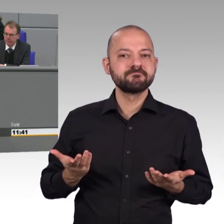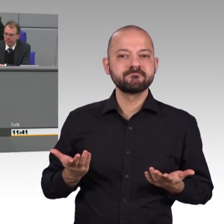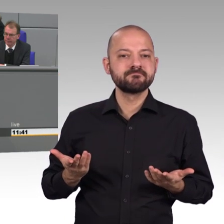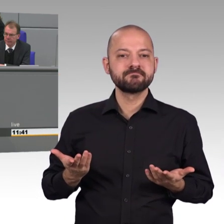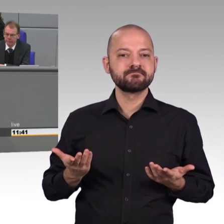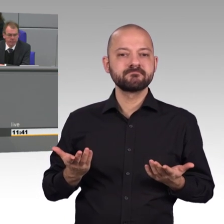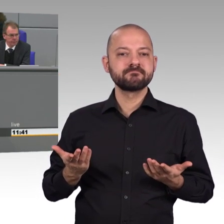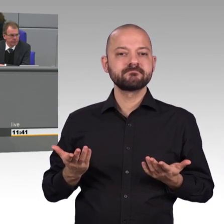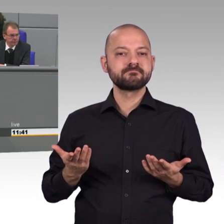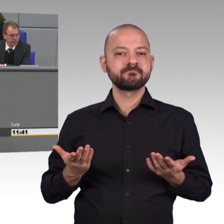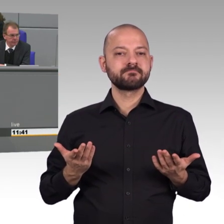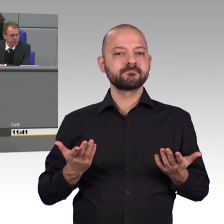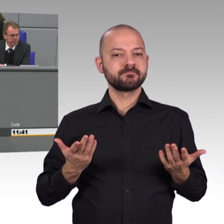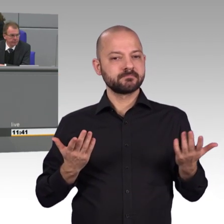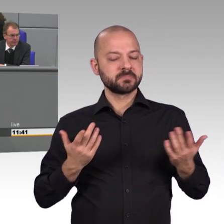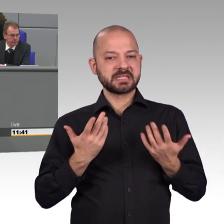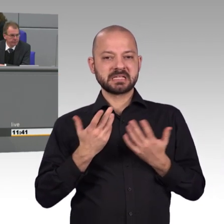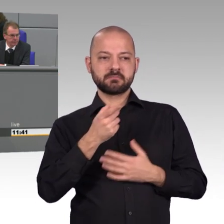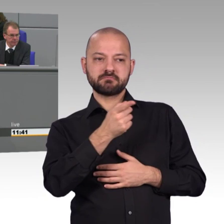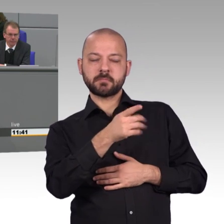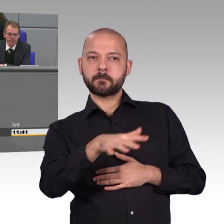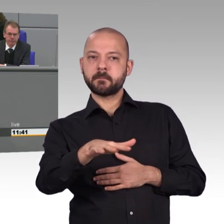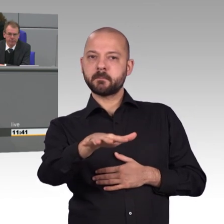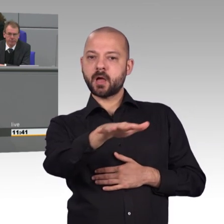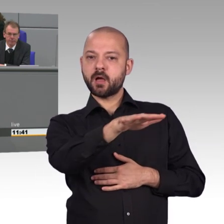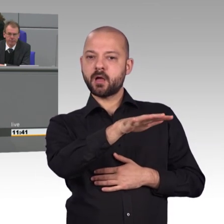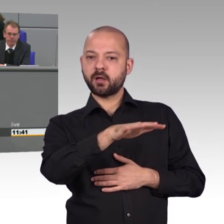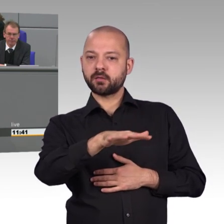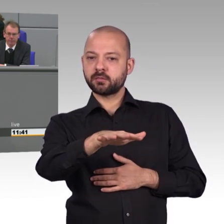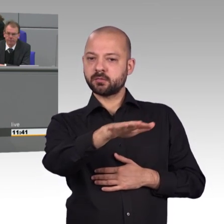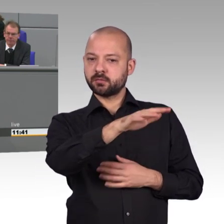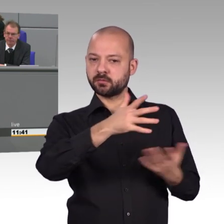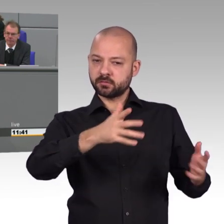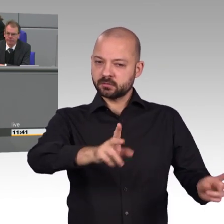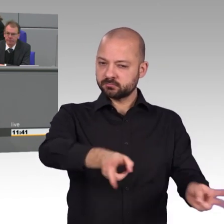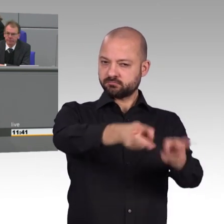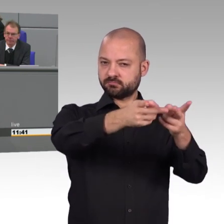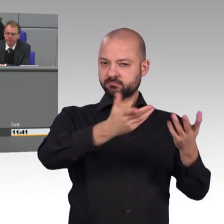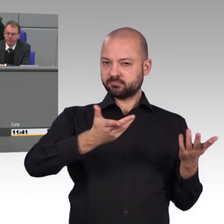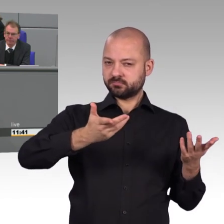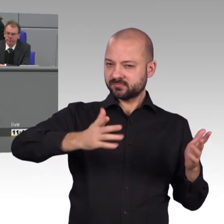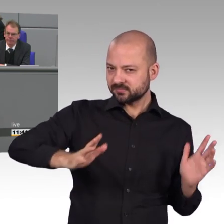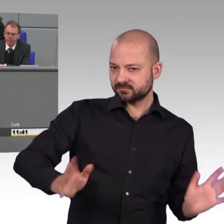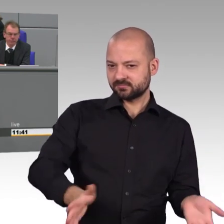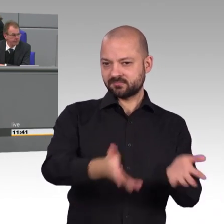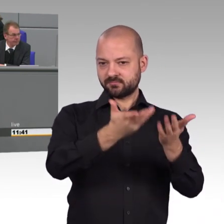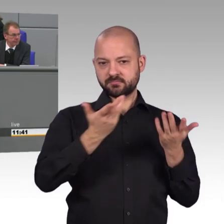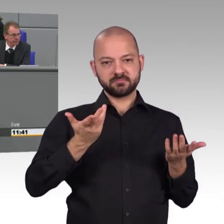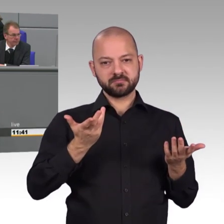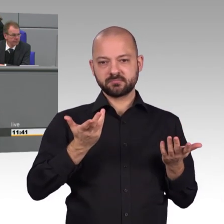brauchen wir eine echte Kehrtwende im Bereich der IT-Sicherheit. Kryptographie ist ein ganz zentraler Baustein. Und deswegen danken wir Jimmy